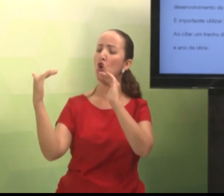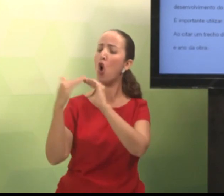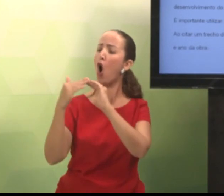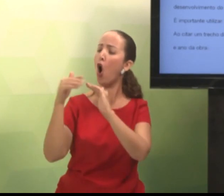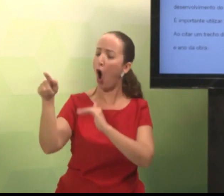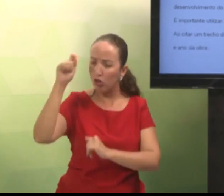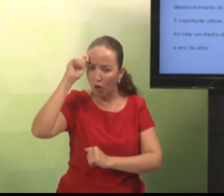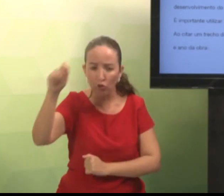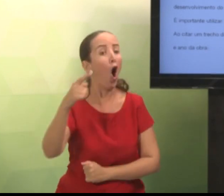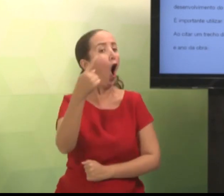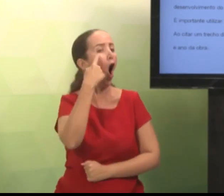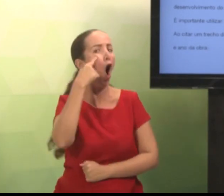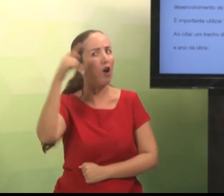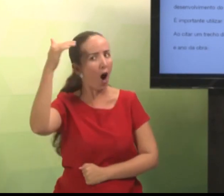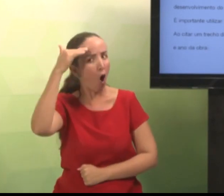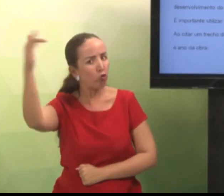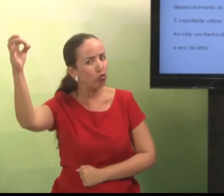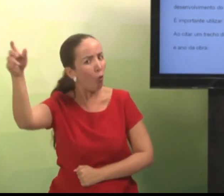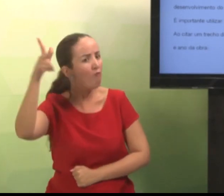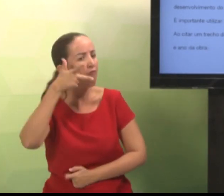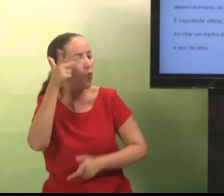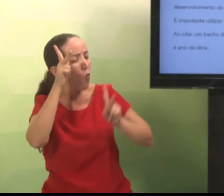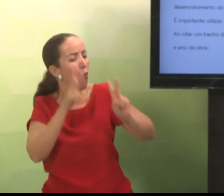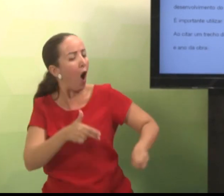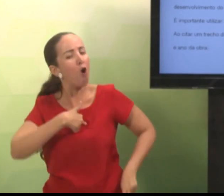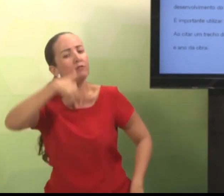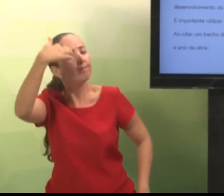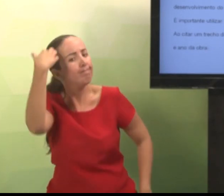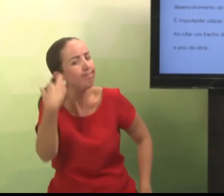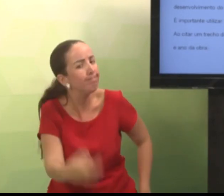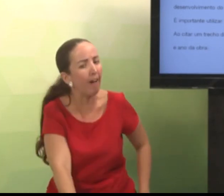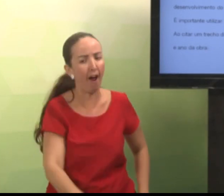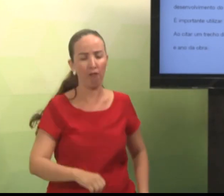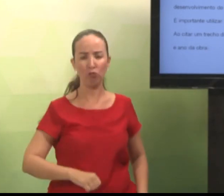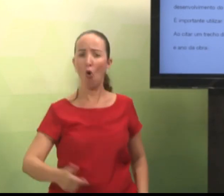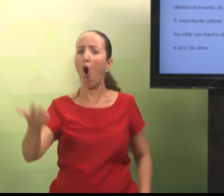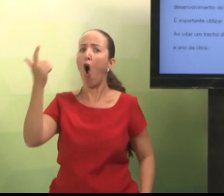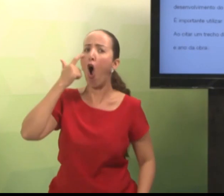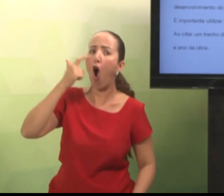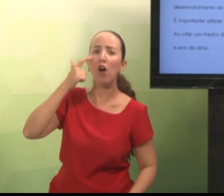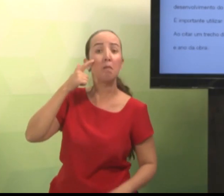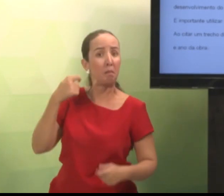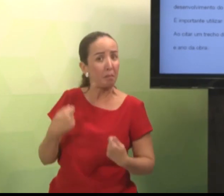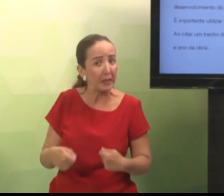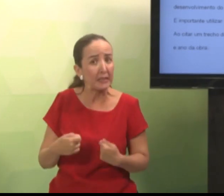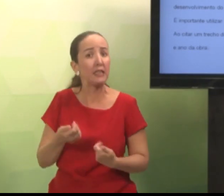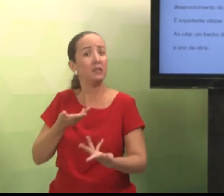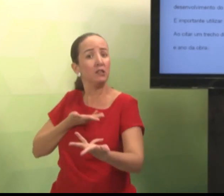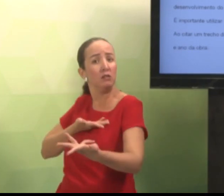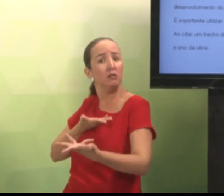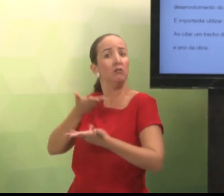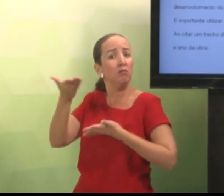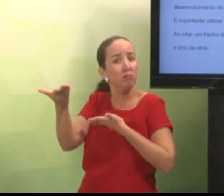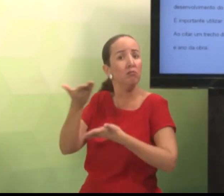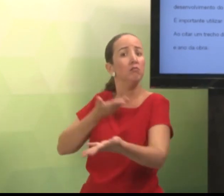estar ali. Você vai trazer autores que concordam. Que pensam na mesma linha que você. Então, você vai